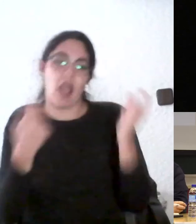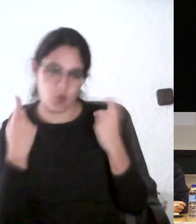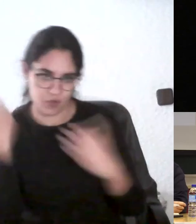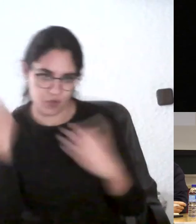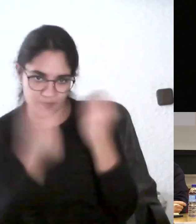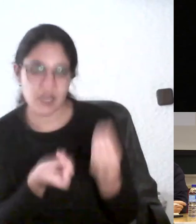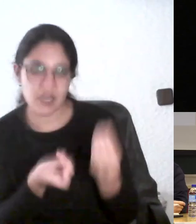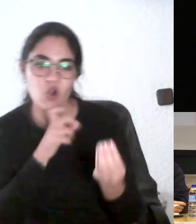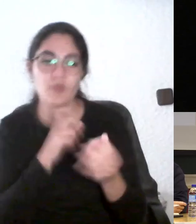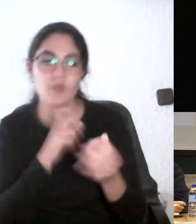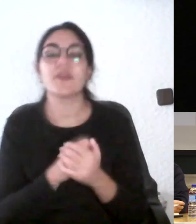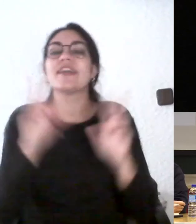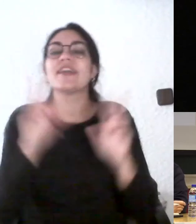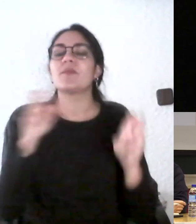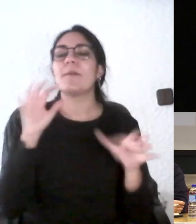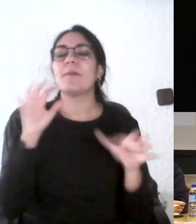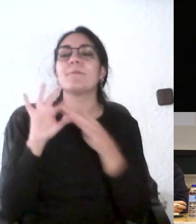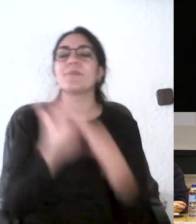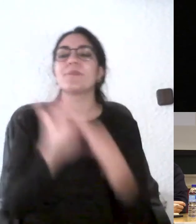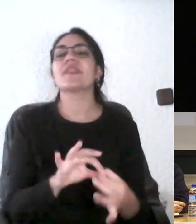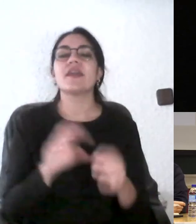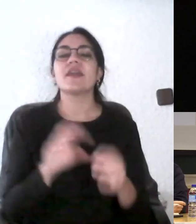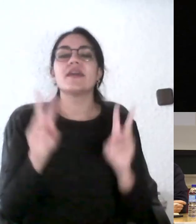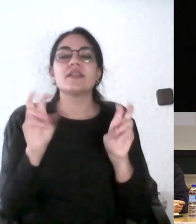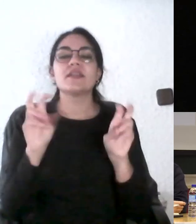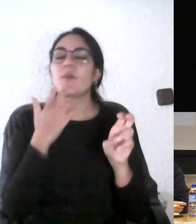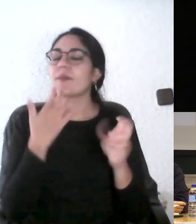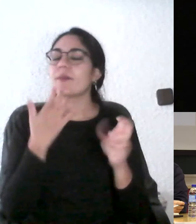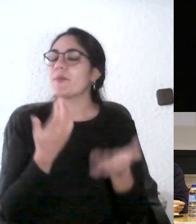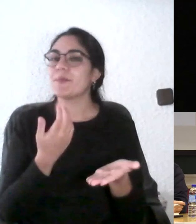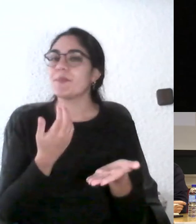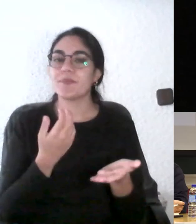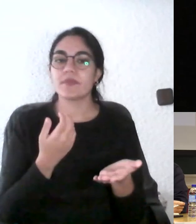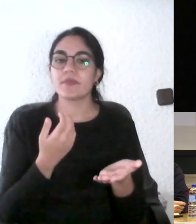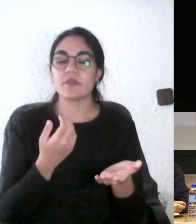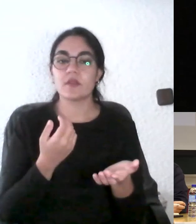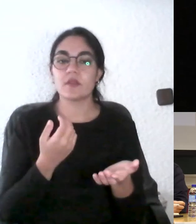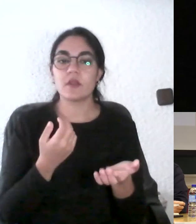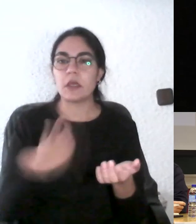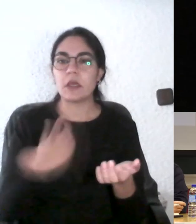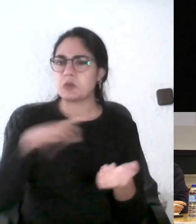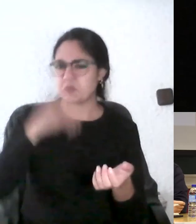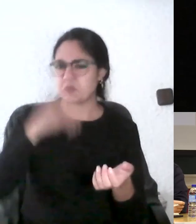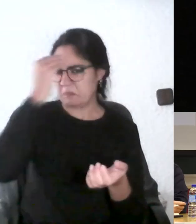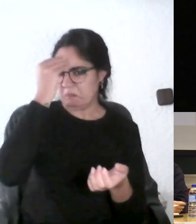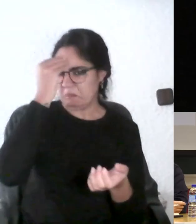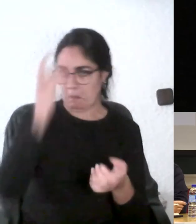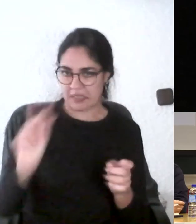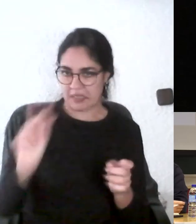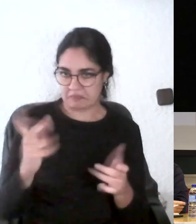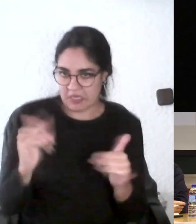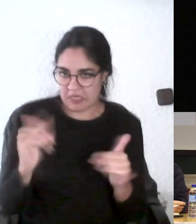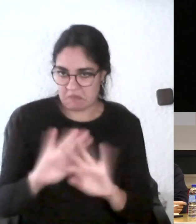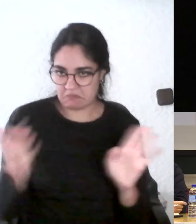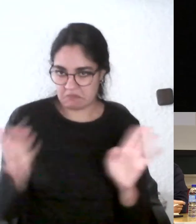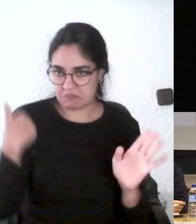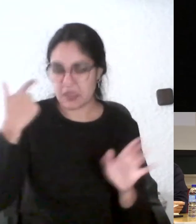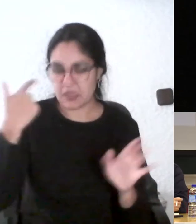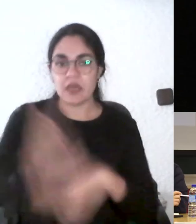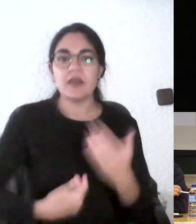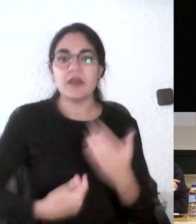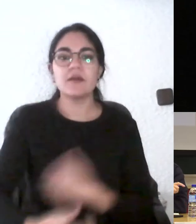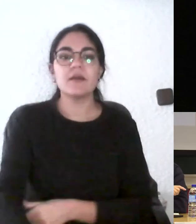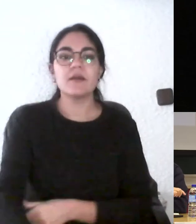mis asignaturas ¿no? y hay alguna que por ejemplo muchas veces no nos planteamos y es qué límite